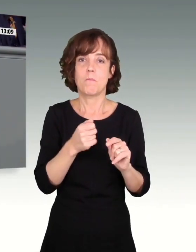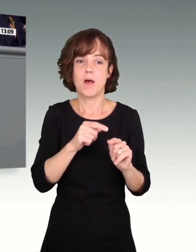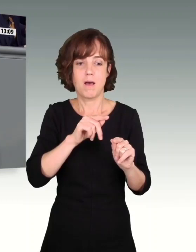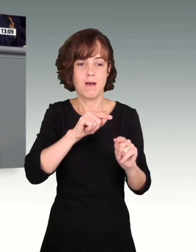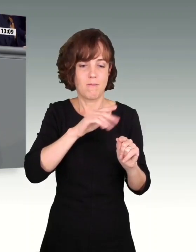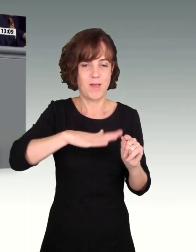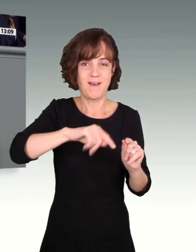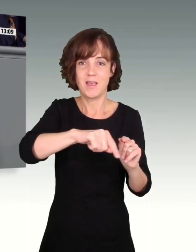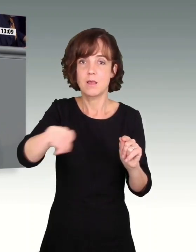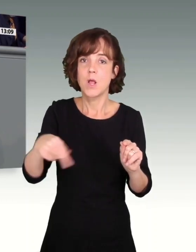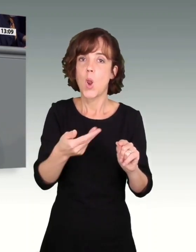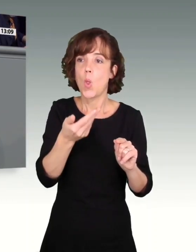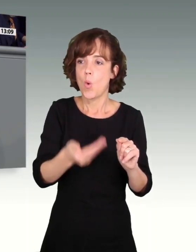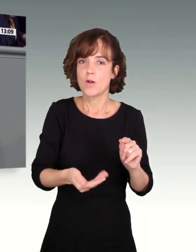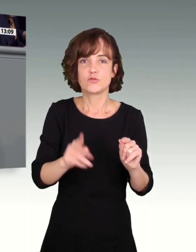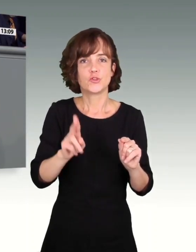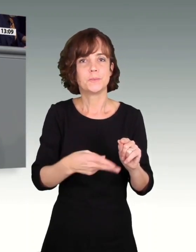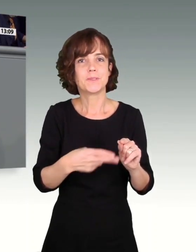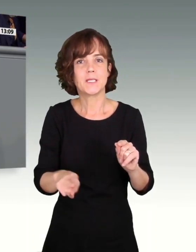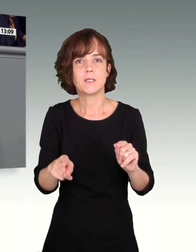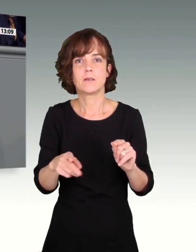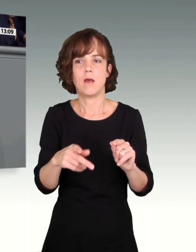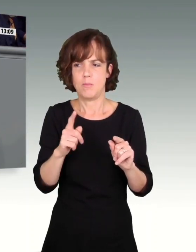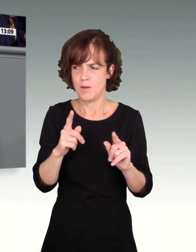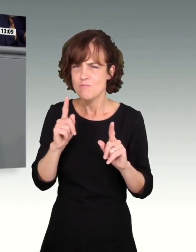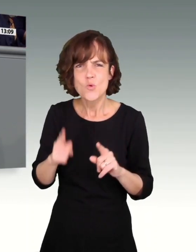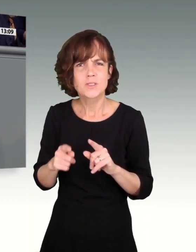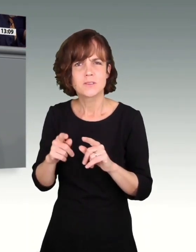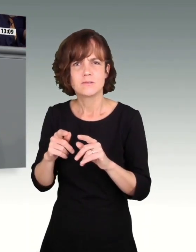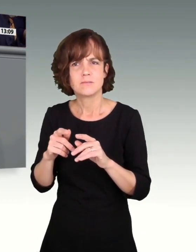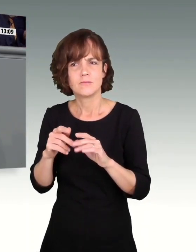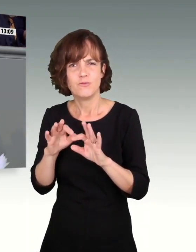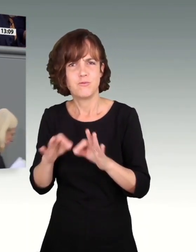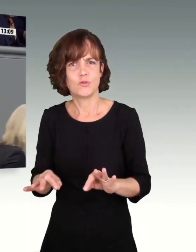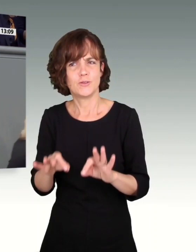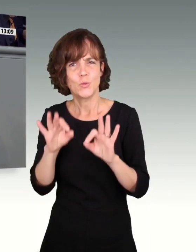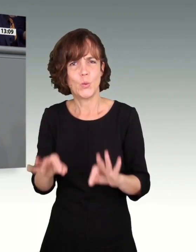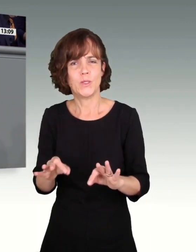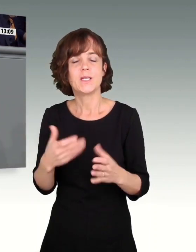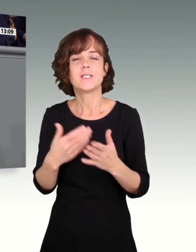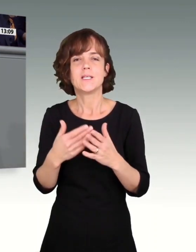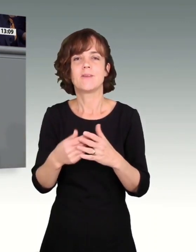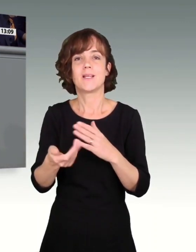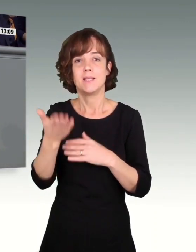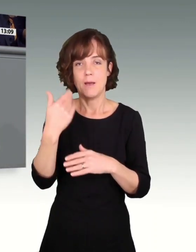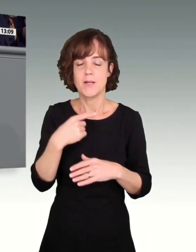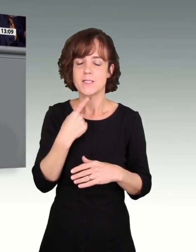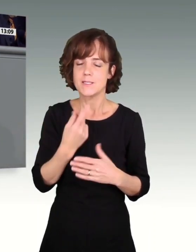Branchen eben auch die Lohnfindung nicht funktionierte im Rahmen einer funktionierenden Tarifpartnerschaft. Deswegen sind wir damals